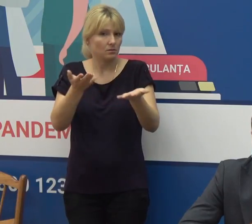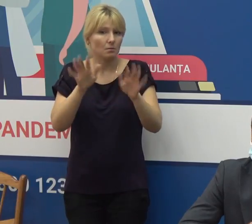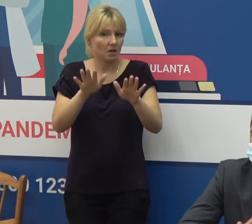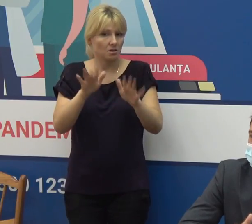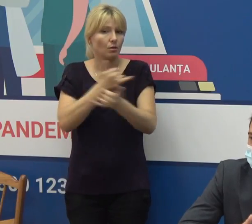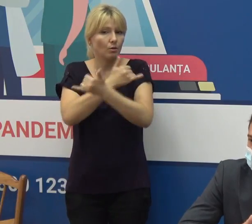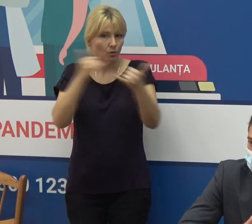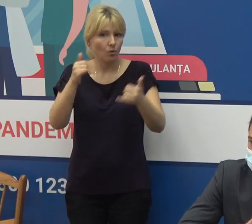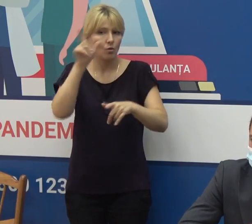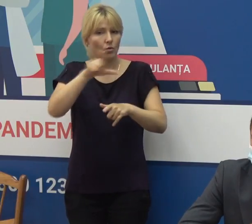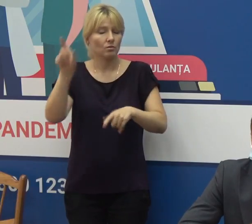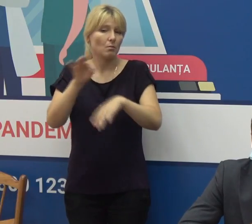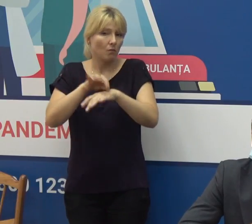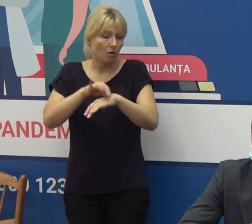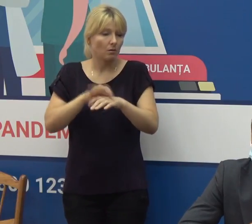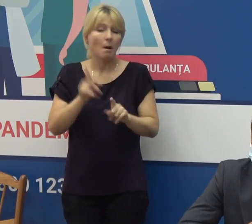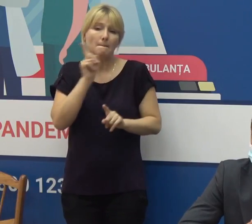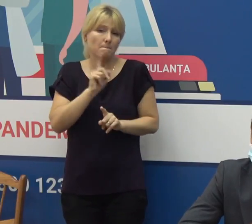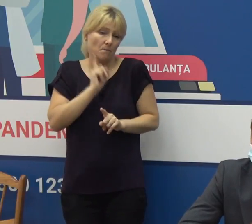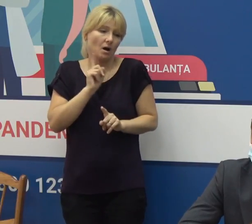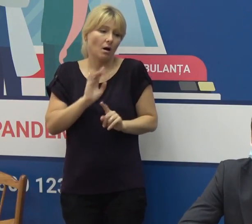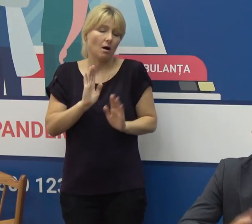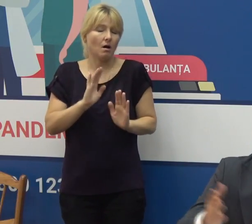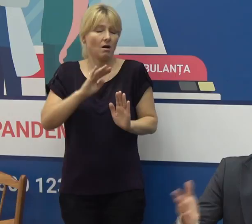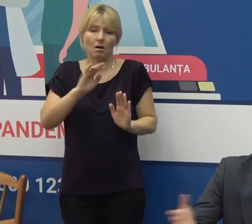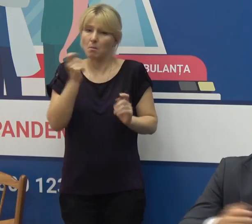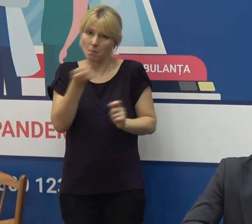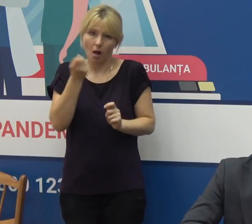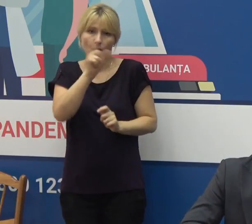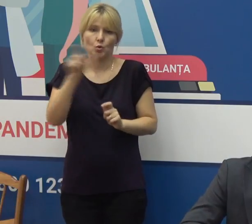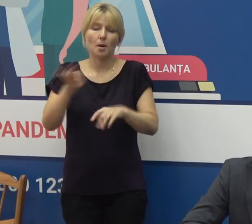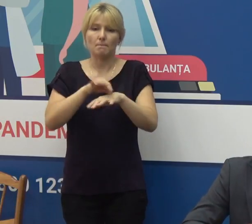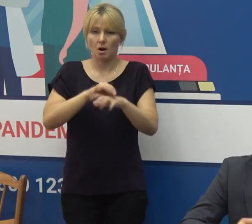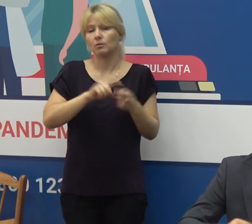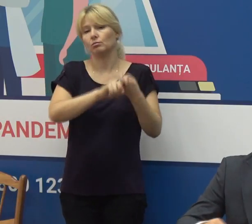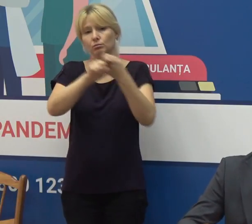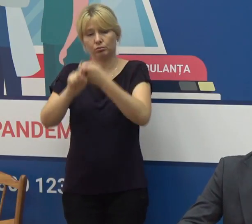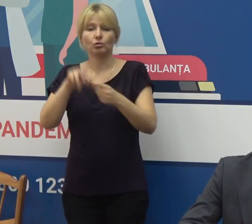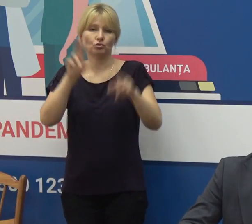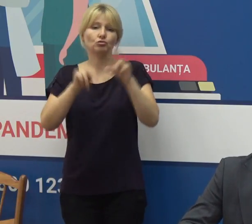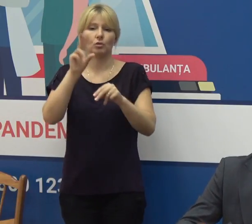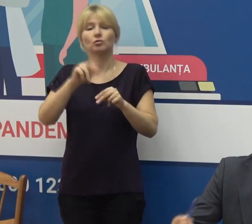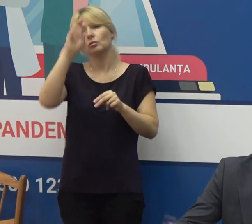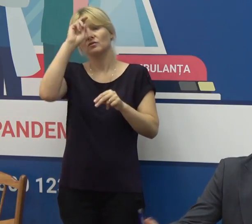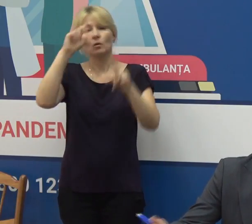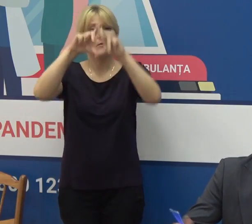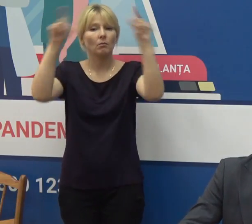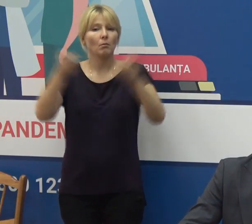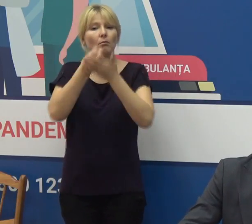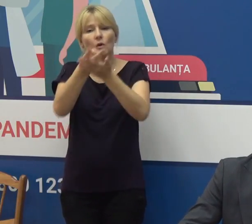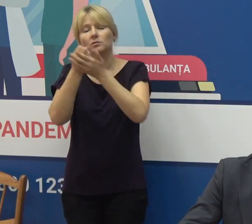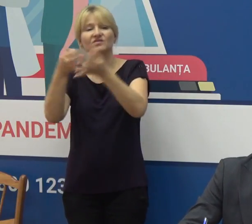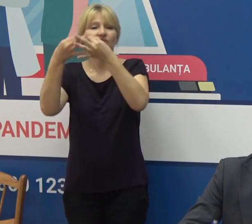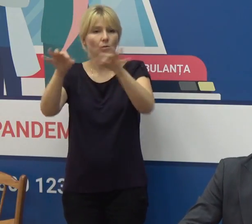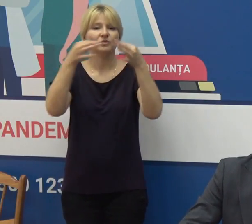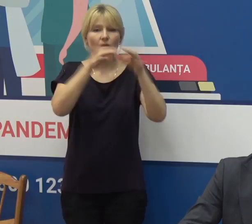aceasta la moment sunt un număr destul de redus de instituții care cu